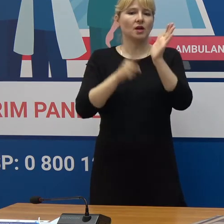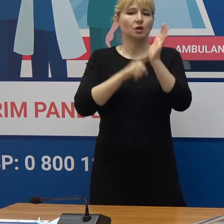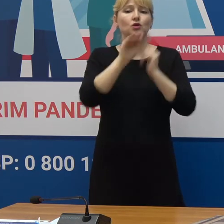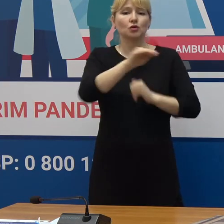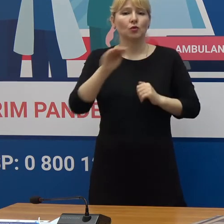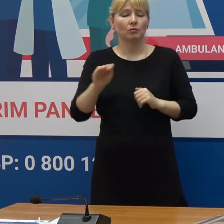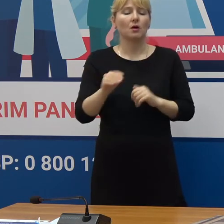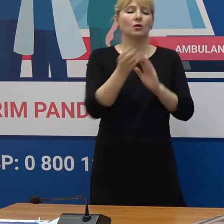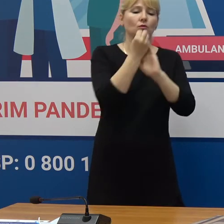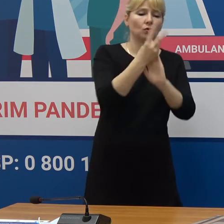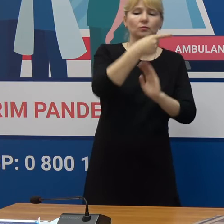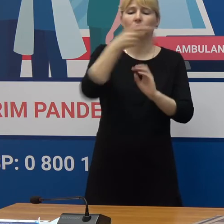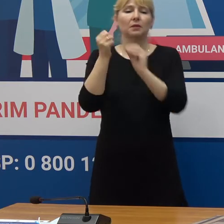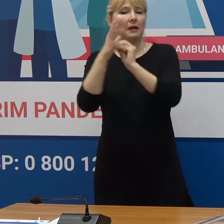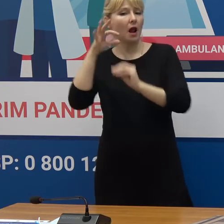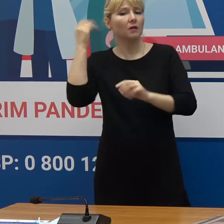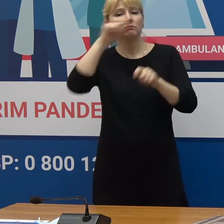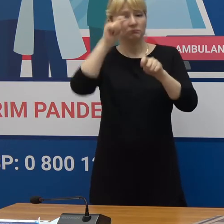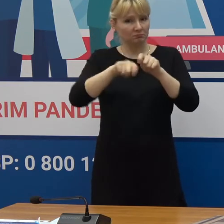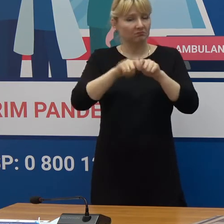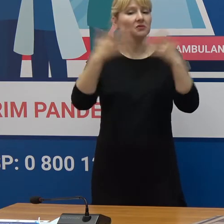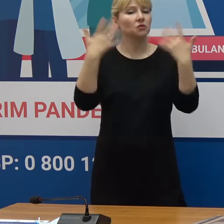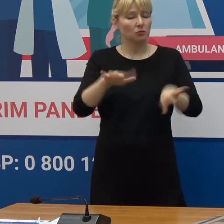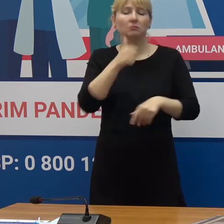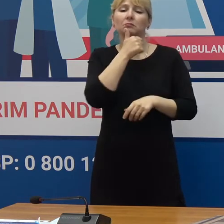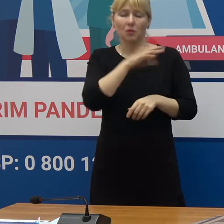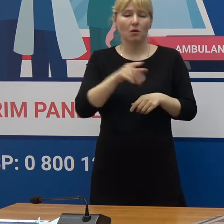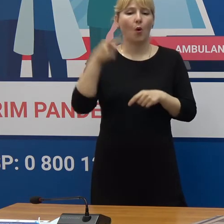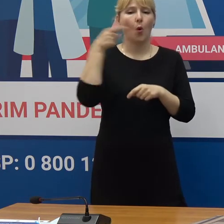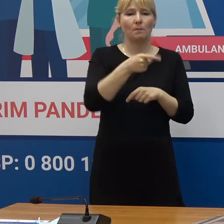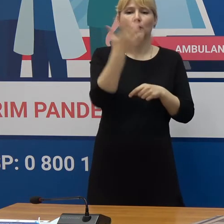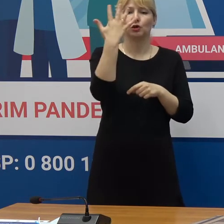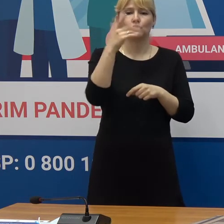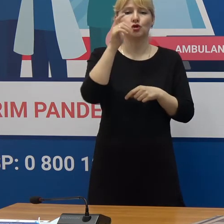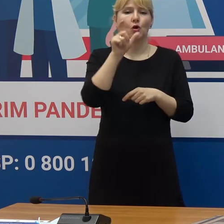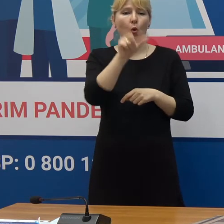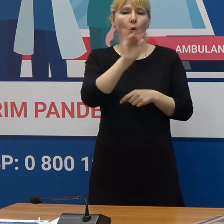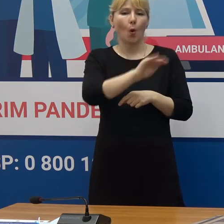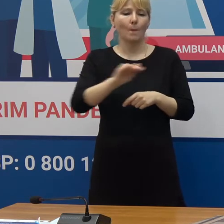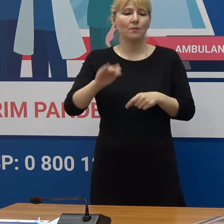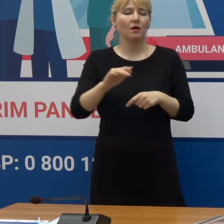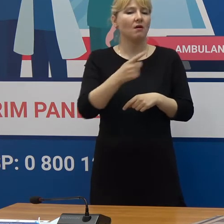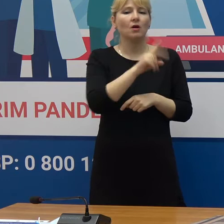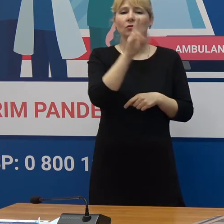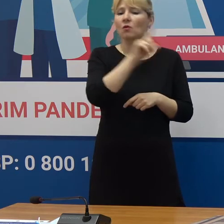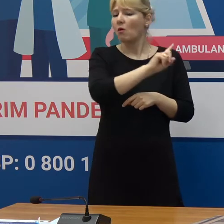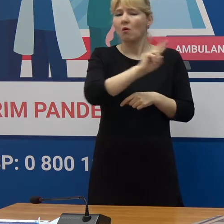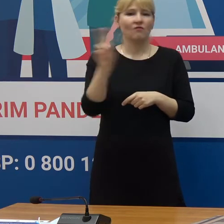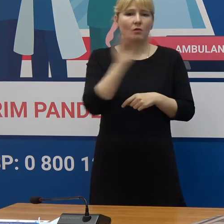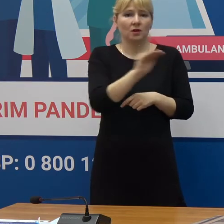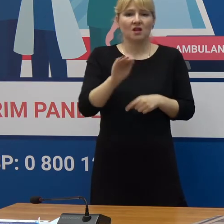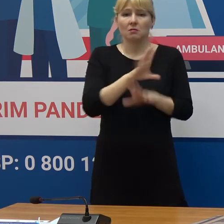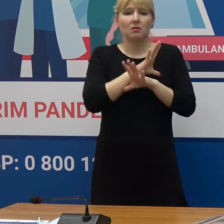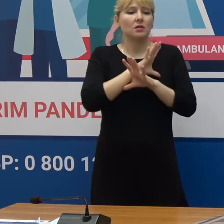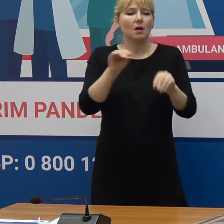și 15 ani Din cei 1.005 de copii care au primit vaccinul, niciunul nu a dezvoltat